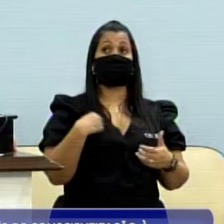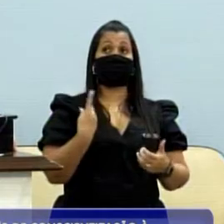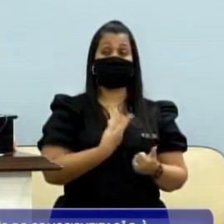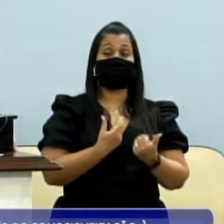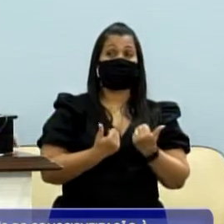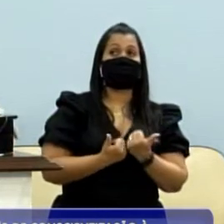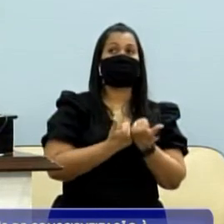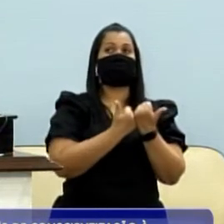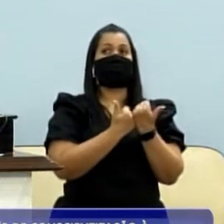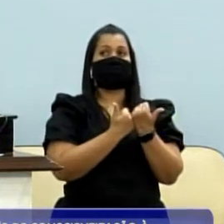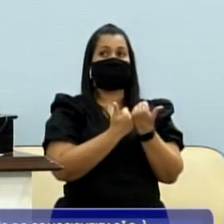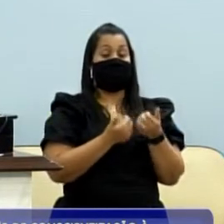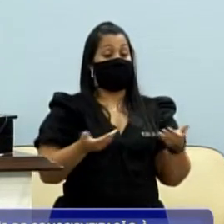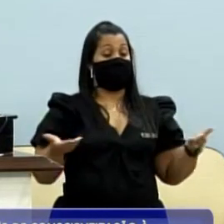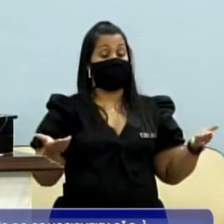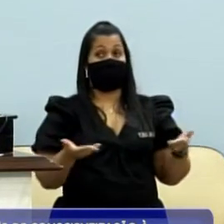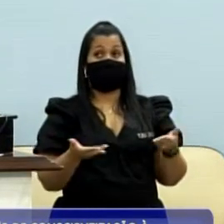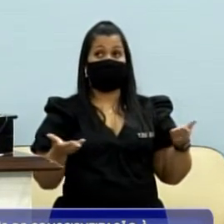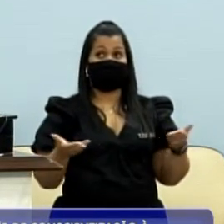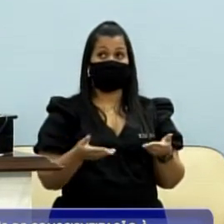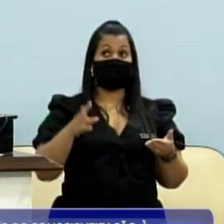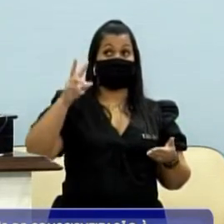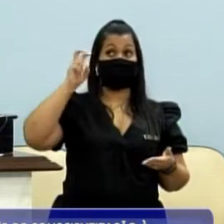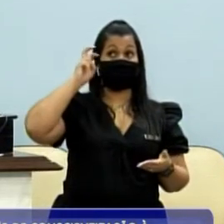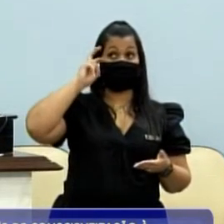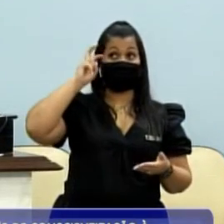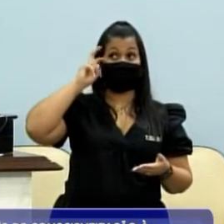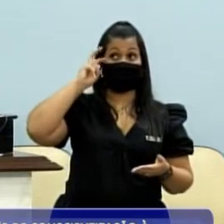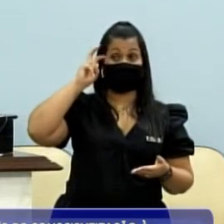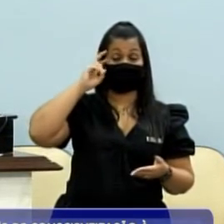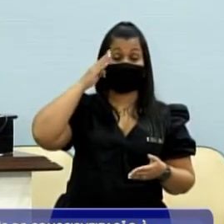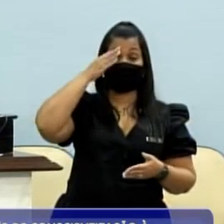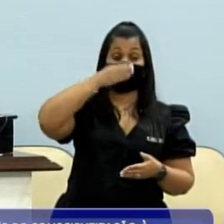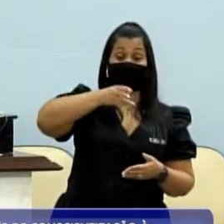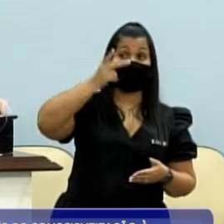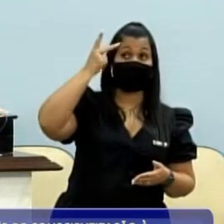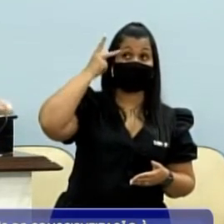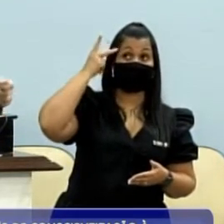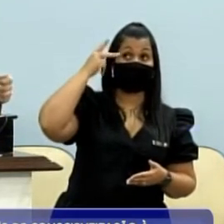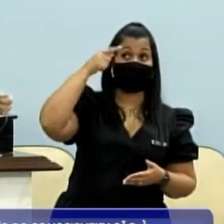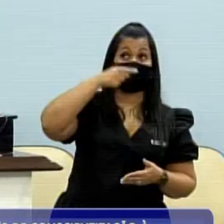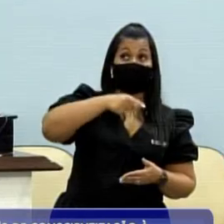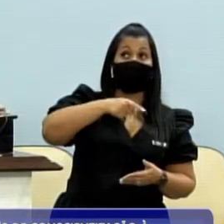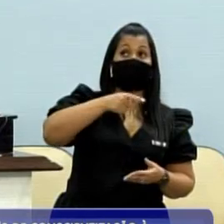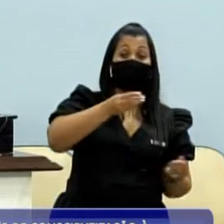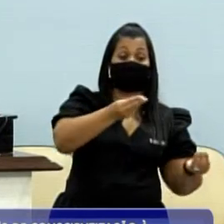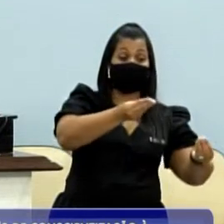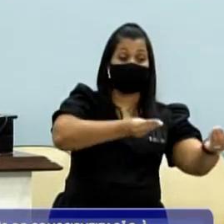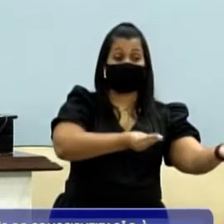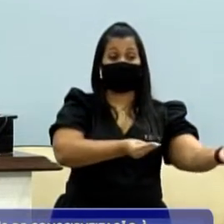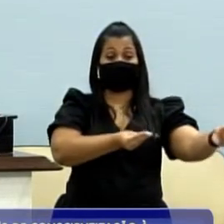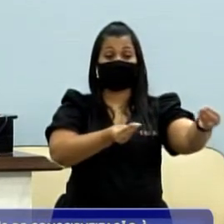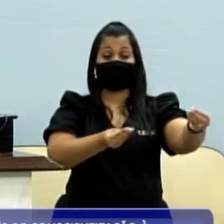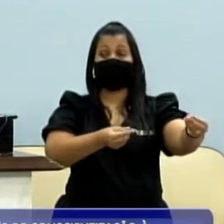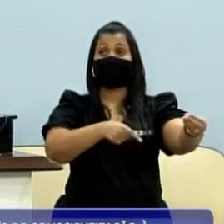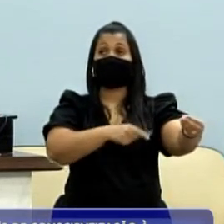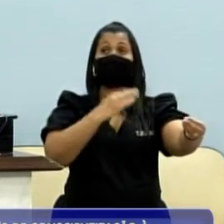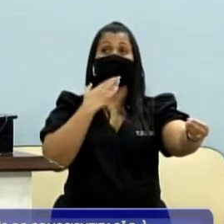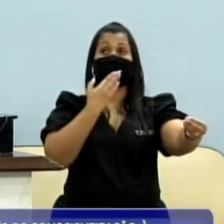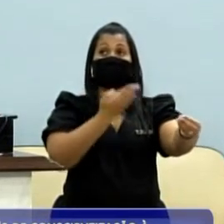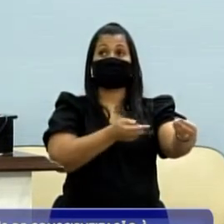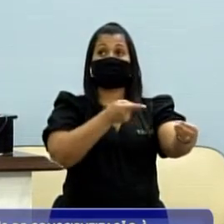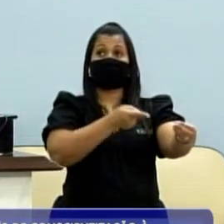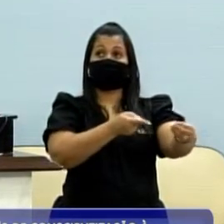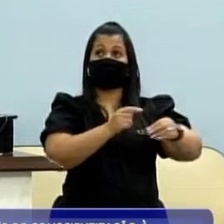isso hoje. Na quinta-feira vou a São Paulo e vou entregar em mãos esse pedido